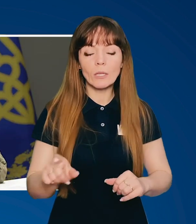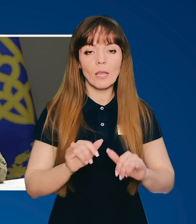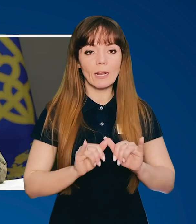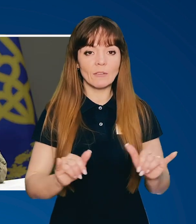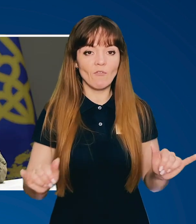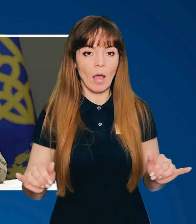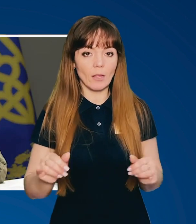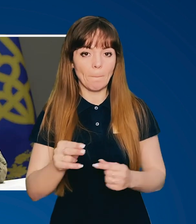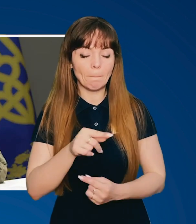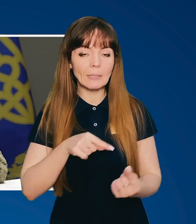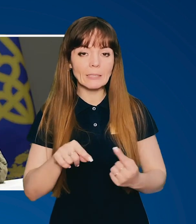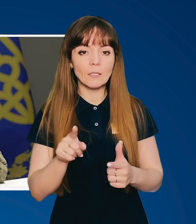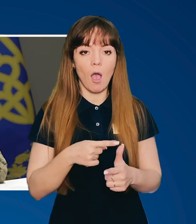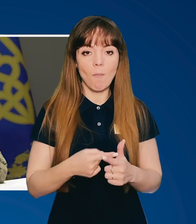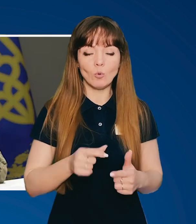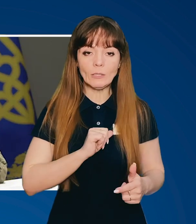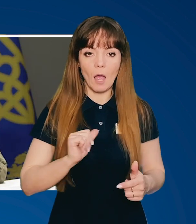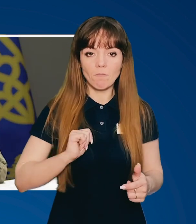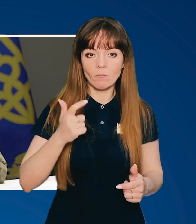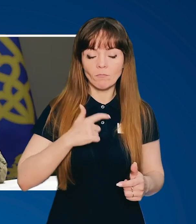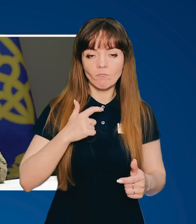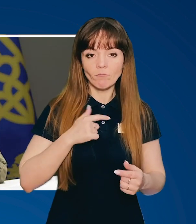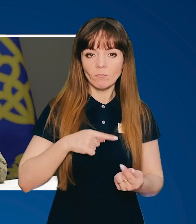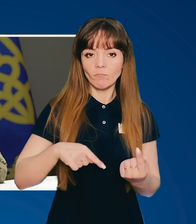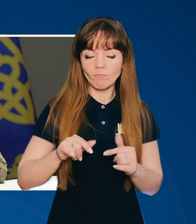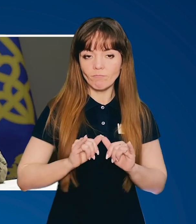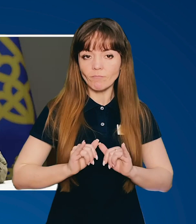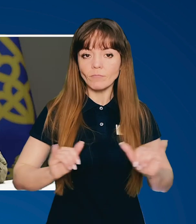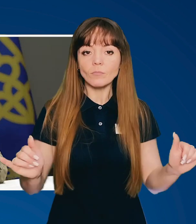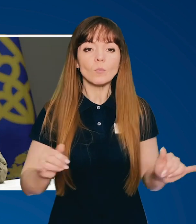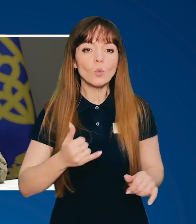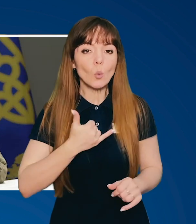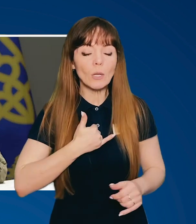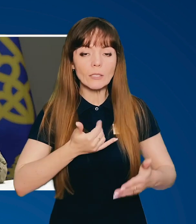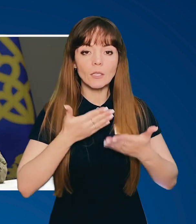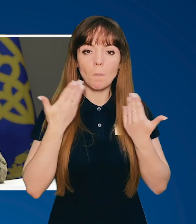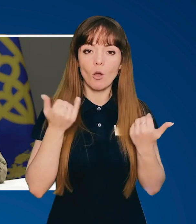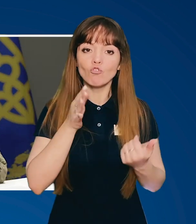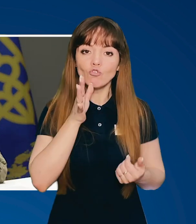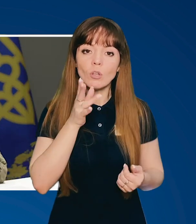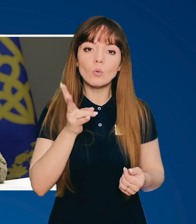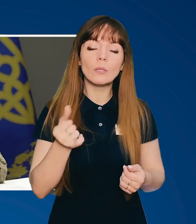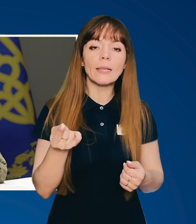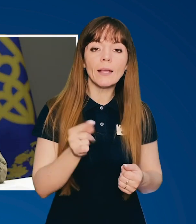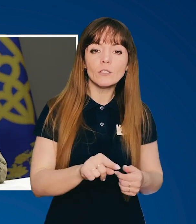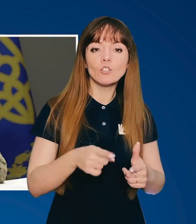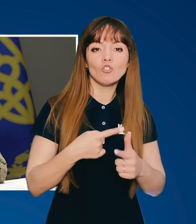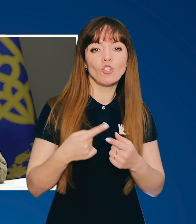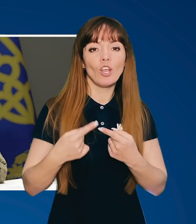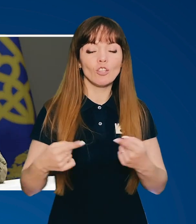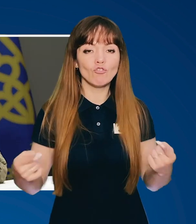розвивала бізнес або сама розвивалася по собі. У нас немає часу на ті чи інші